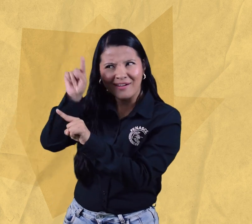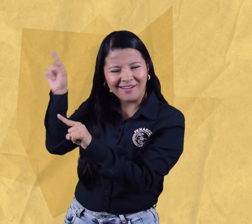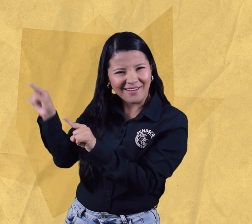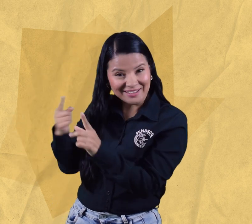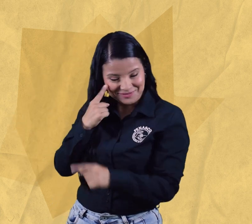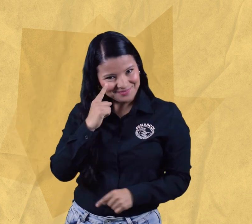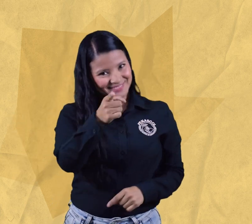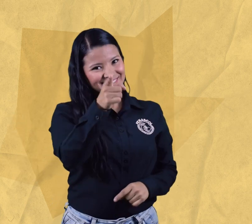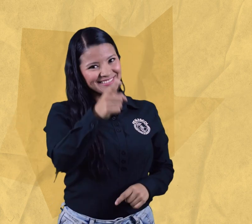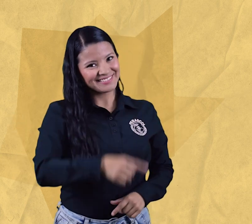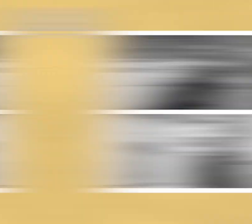miren